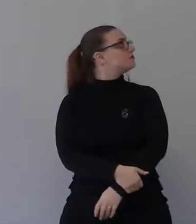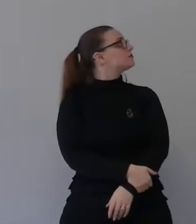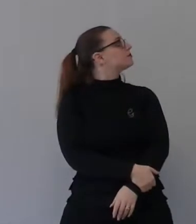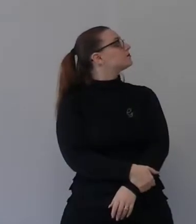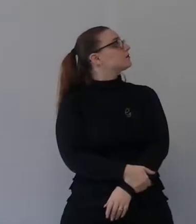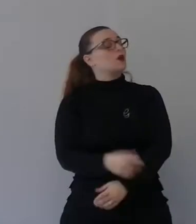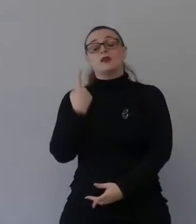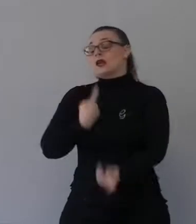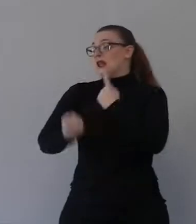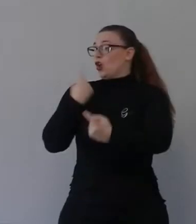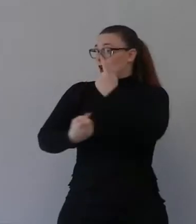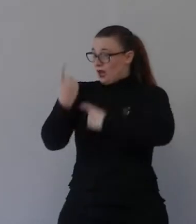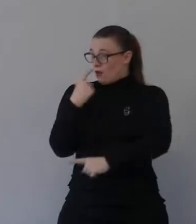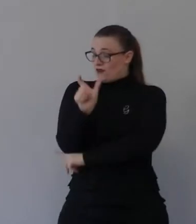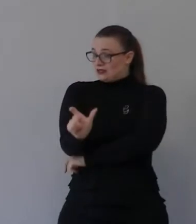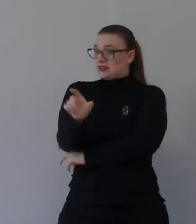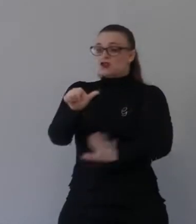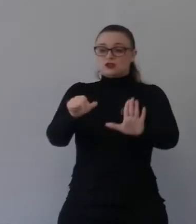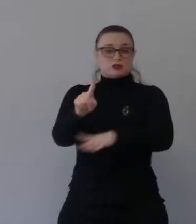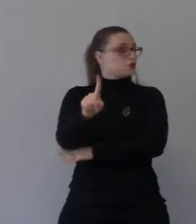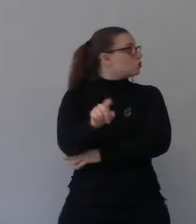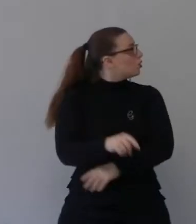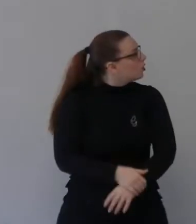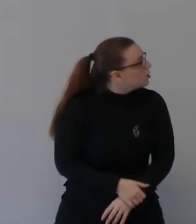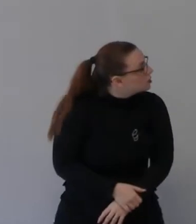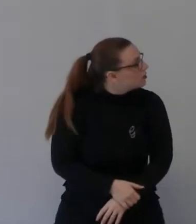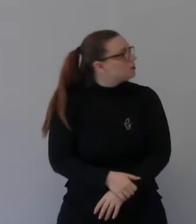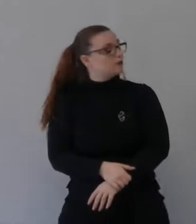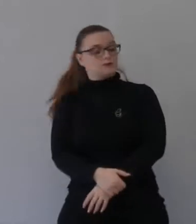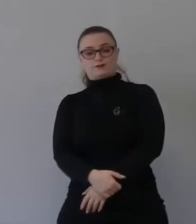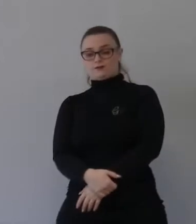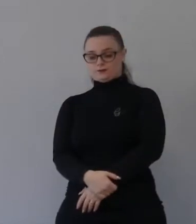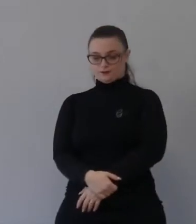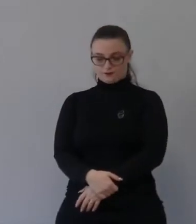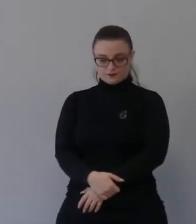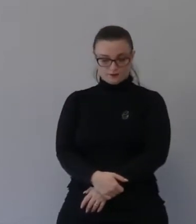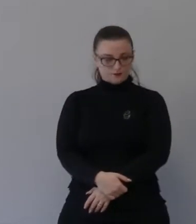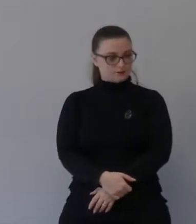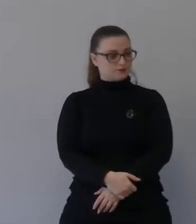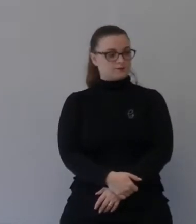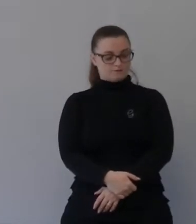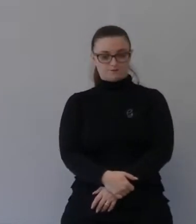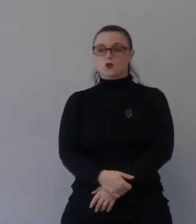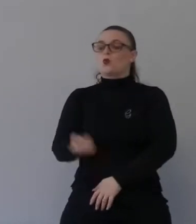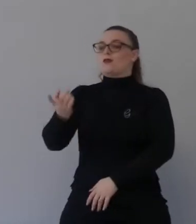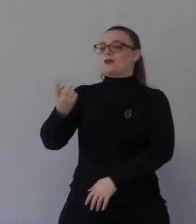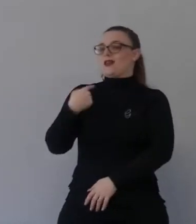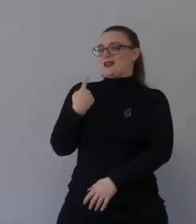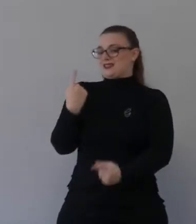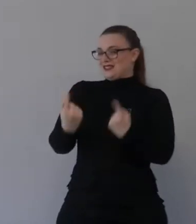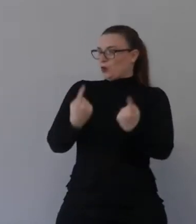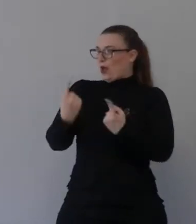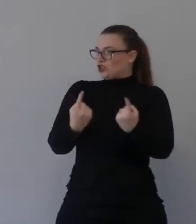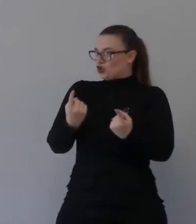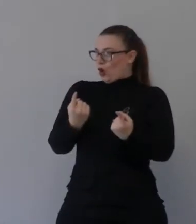Ritorniamo su questo pezzetto. La situazione attuale di uomini e donne come noi non è che è cambiata molto a